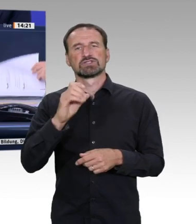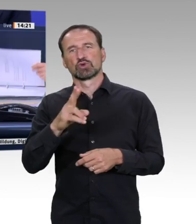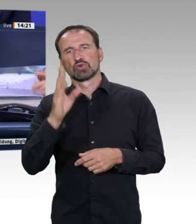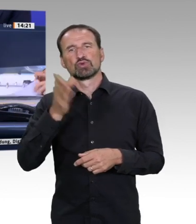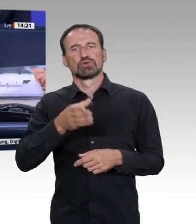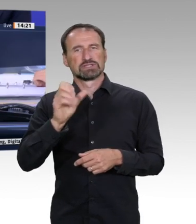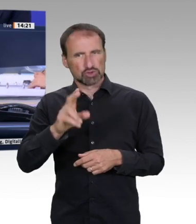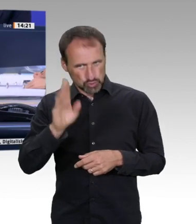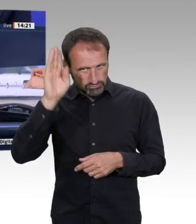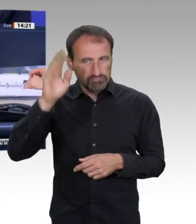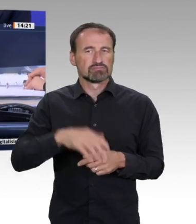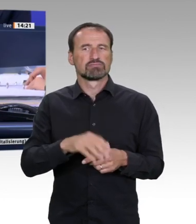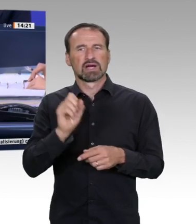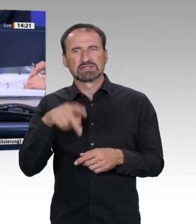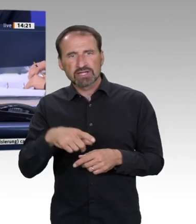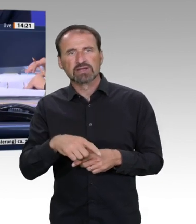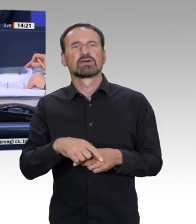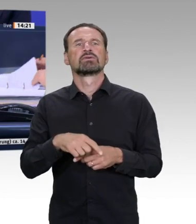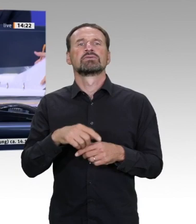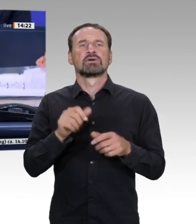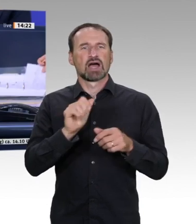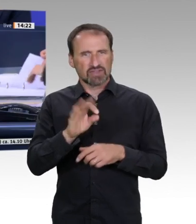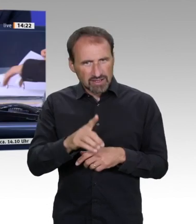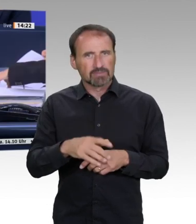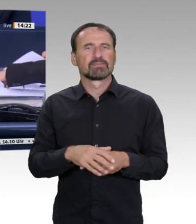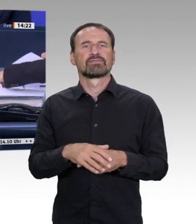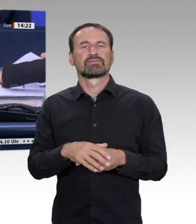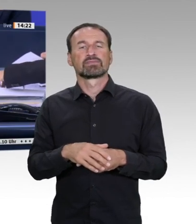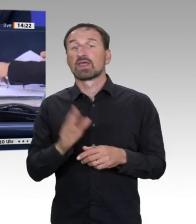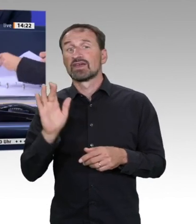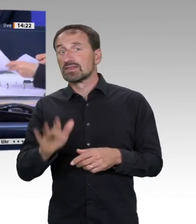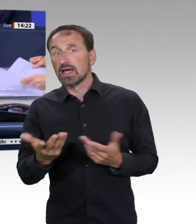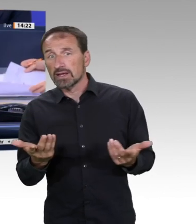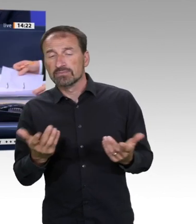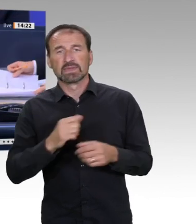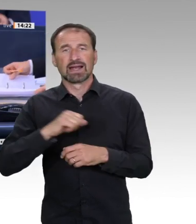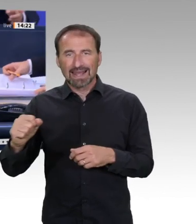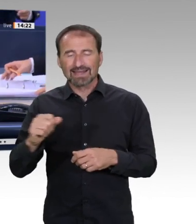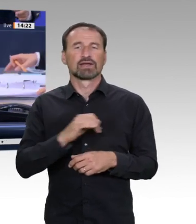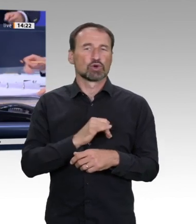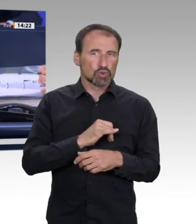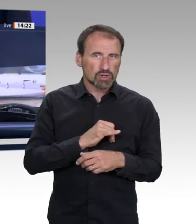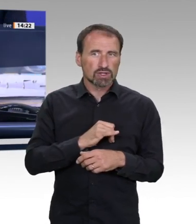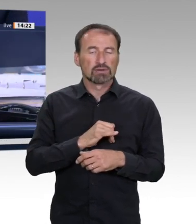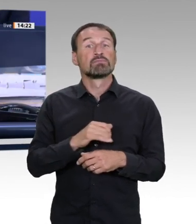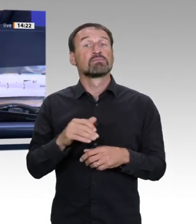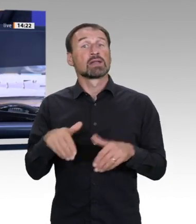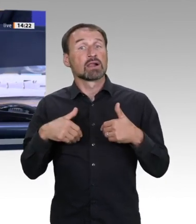internationale Zusammenarbeit. Für die Aussprache sind wiederum 60 Minuten beschlossen. Ich eröffne die Aussprache.